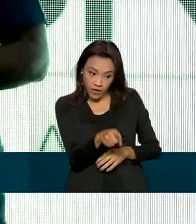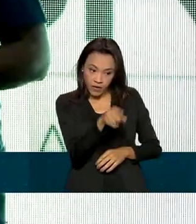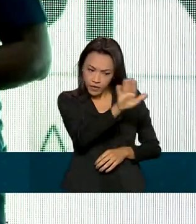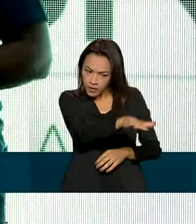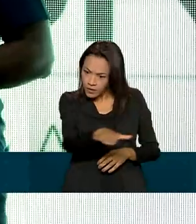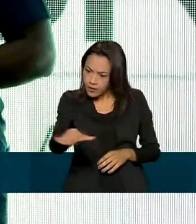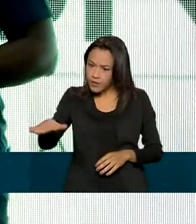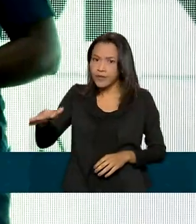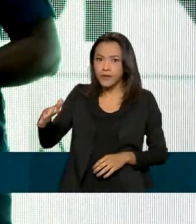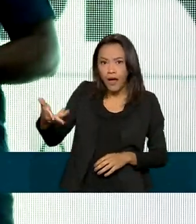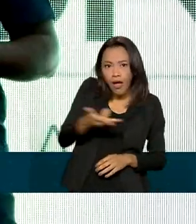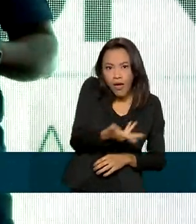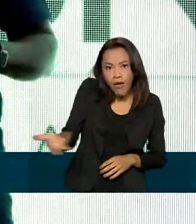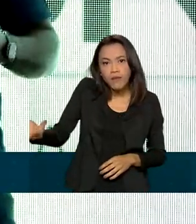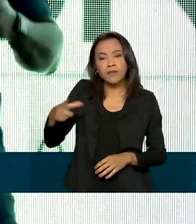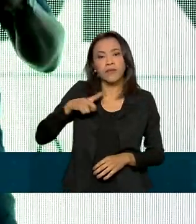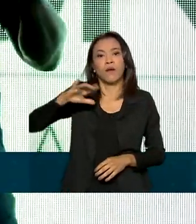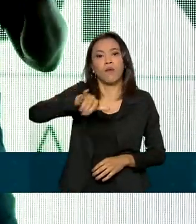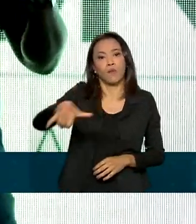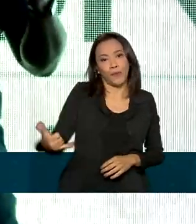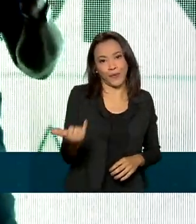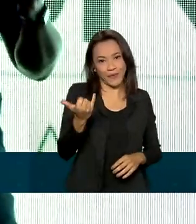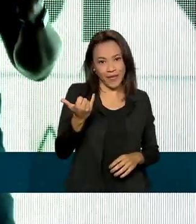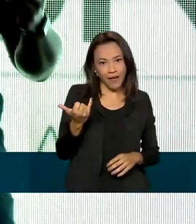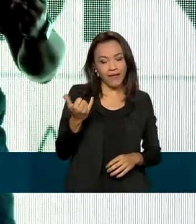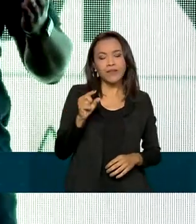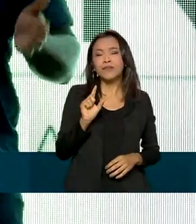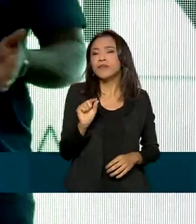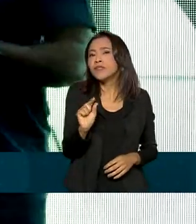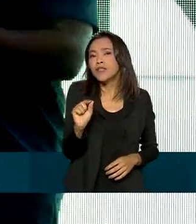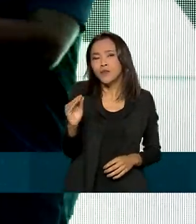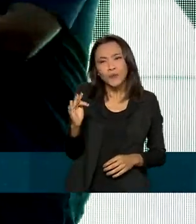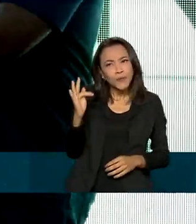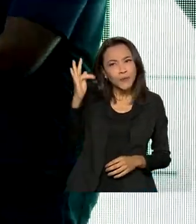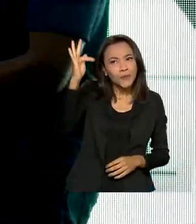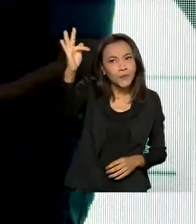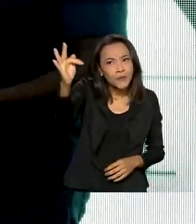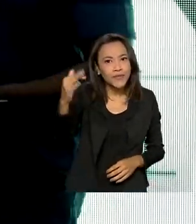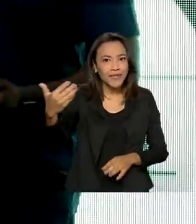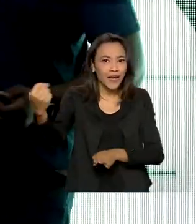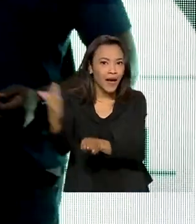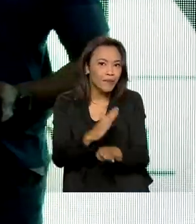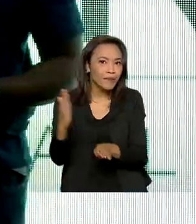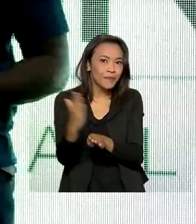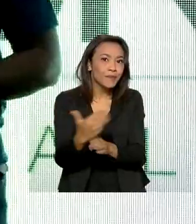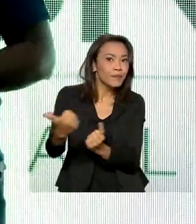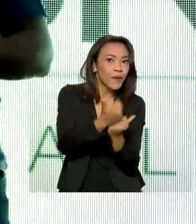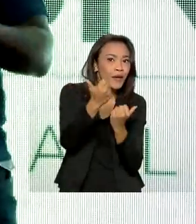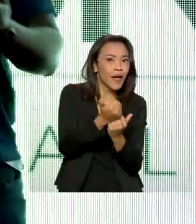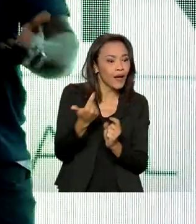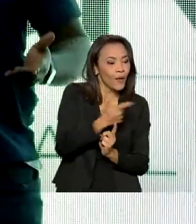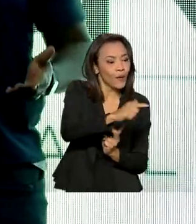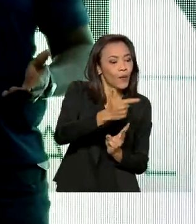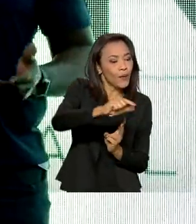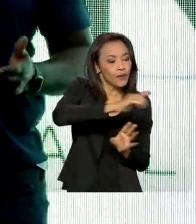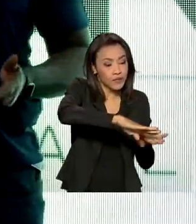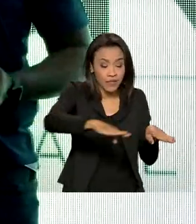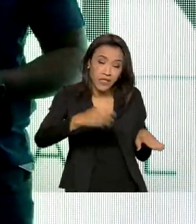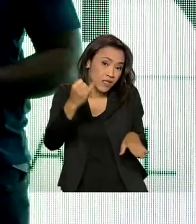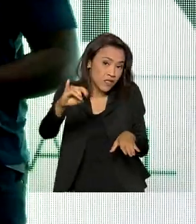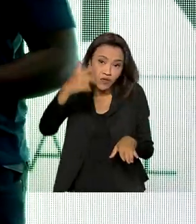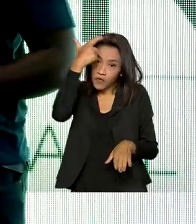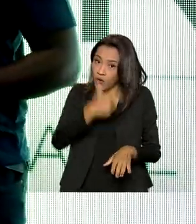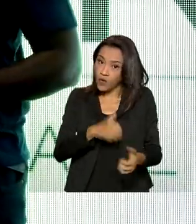oportunidades de poder chegar lá na frente e apoiar outras crianças, se não forem atletas, que